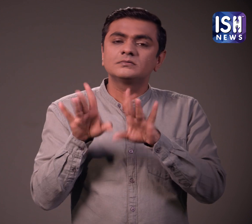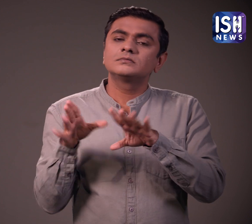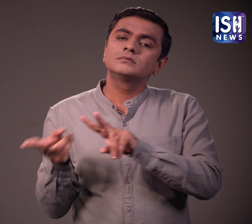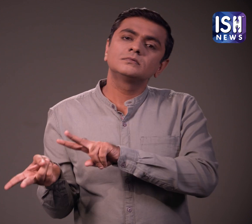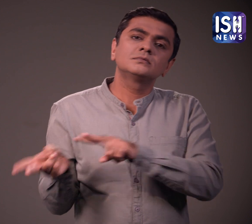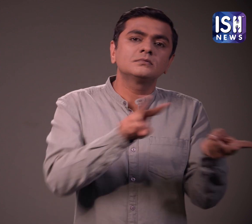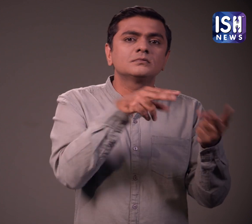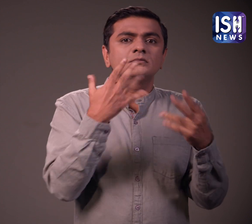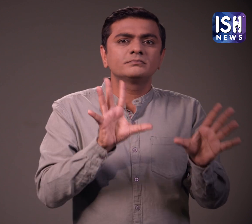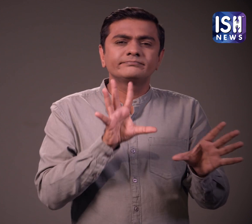में शामिल हो गए